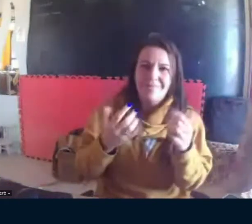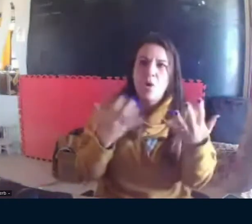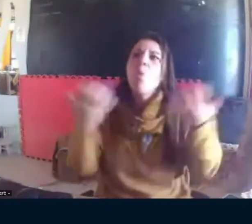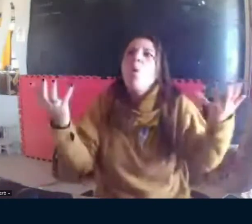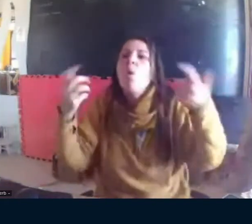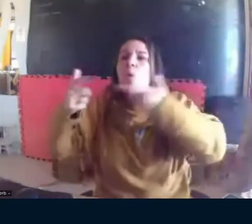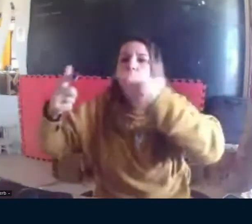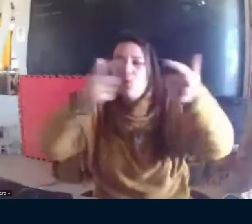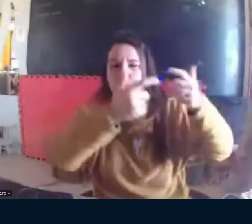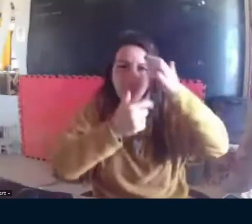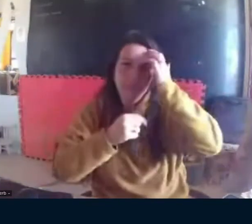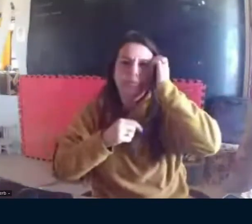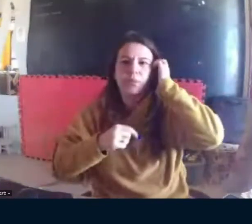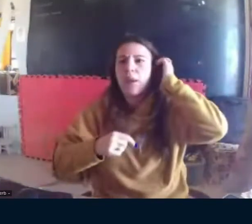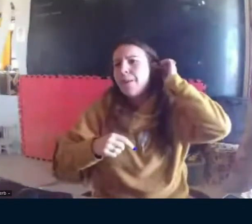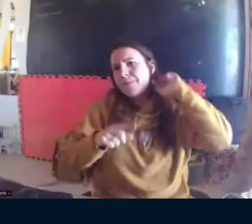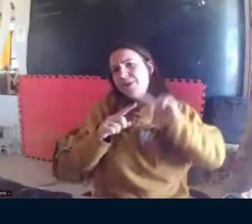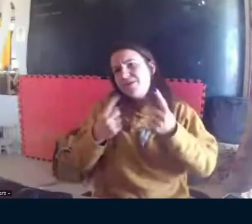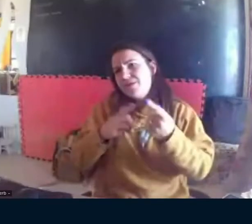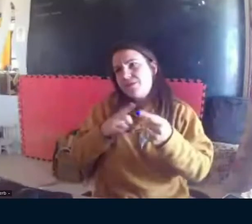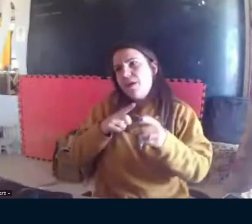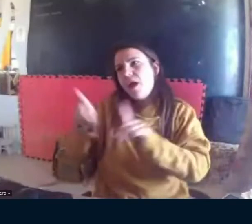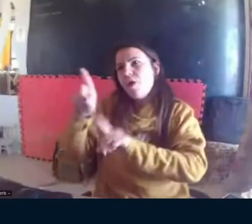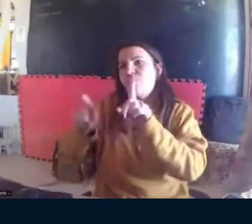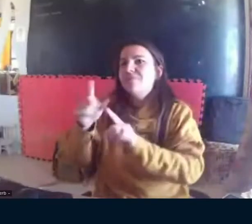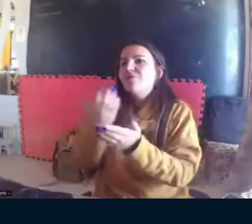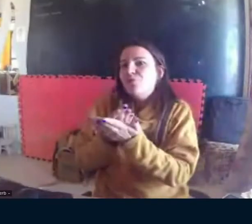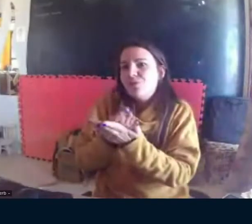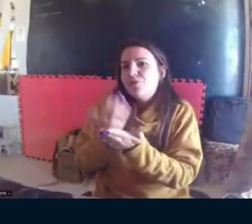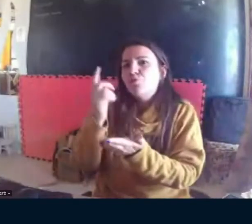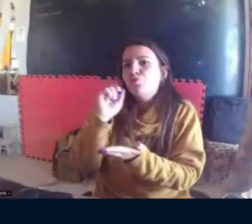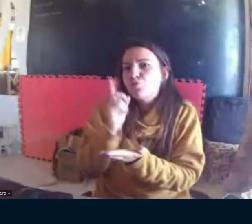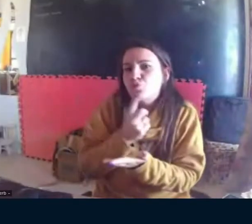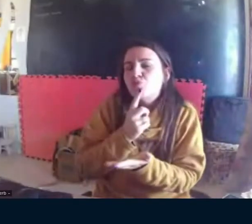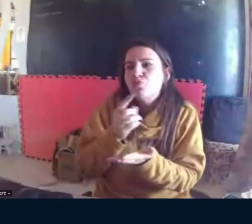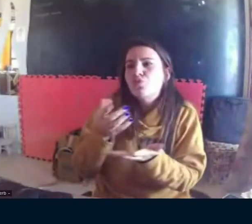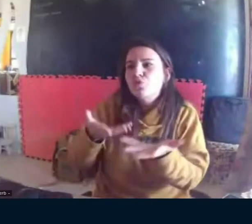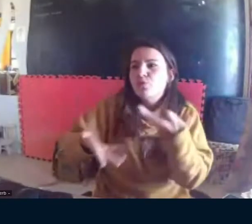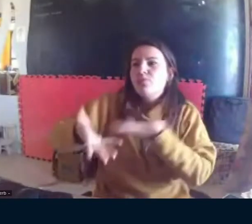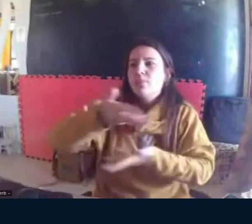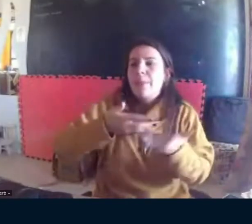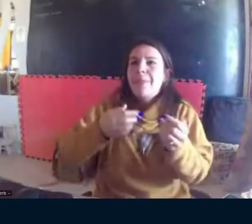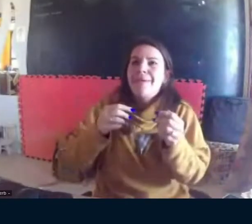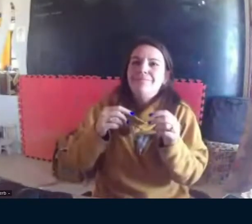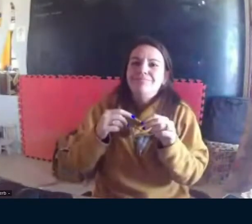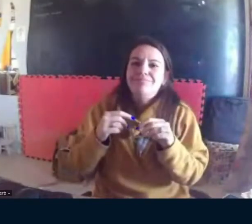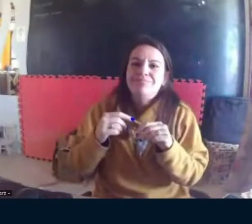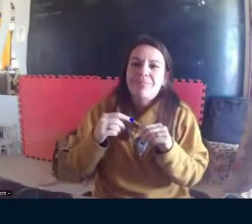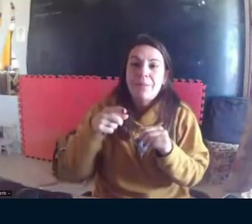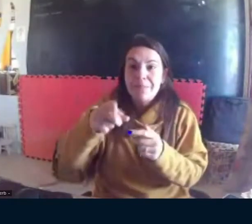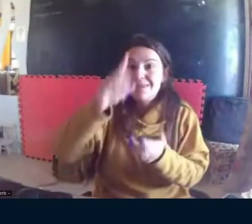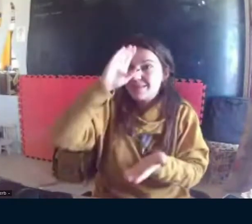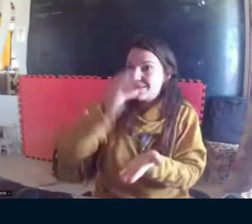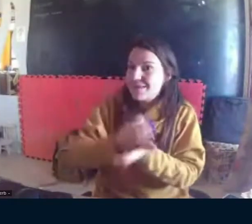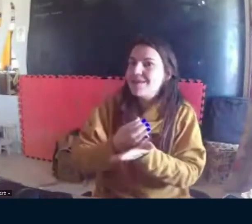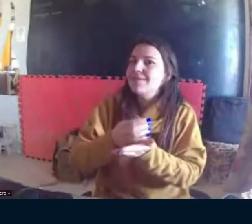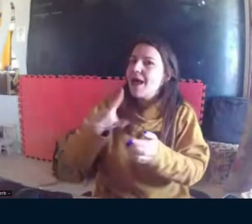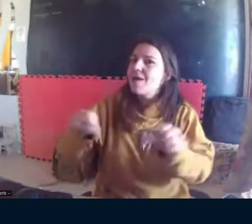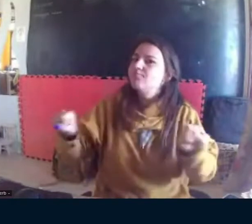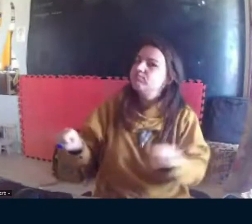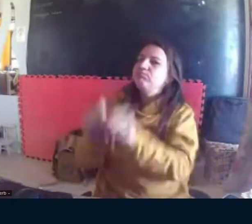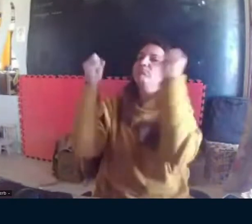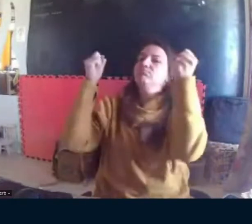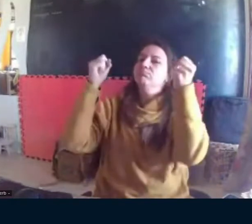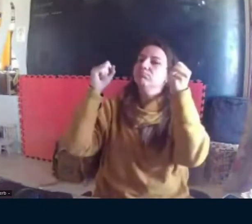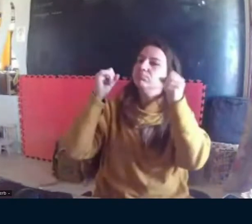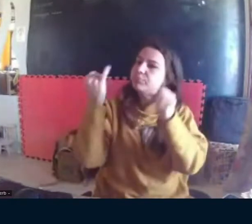Esses que você estudou com relação à música, cadê? Onde eles estão? Esses que você teve essa troca na sua